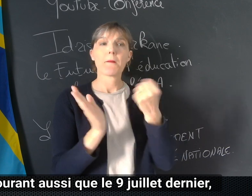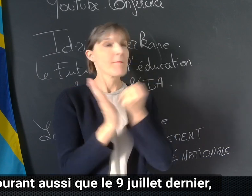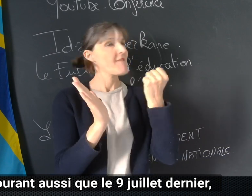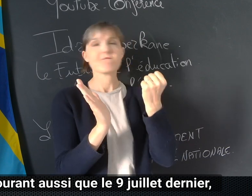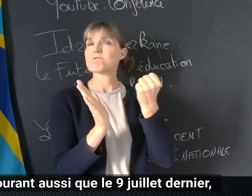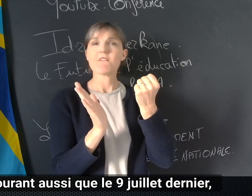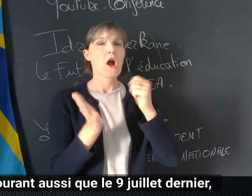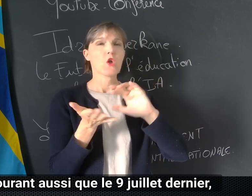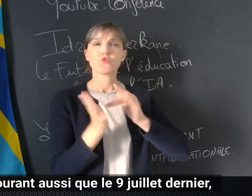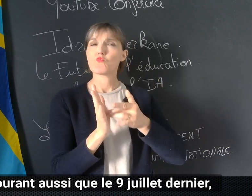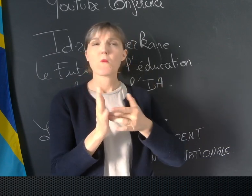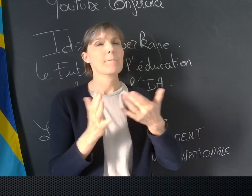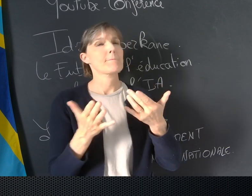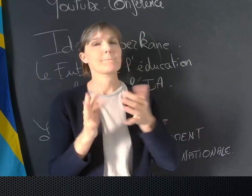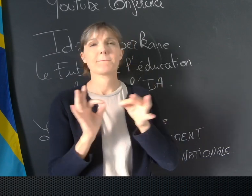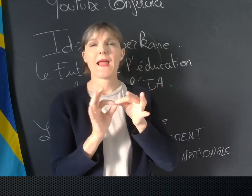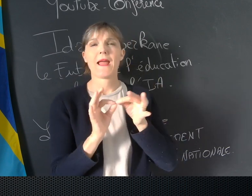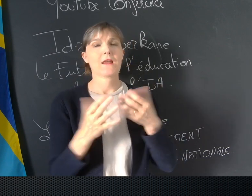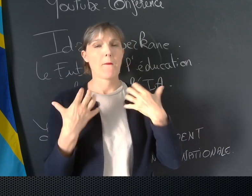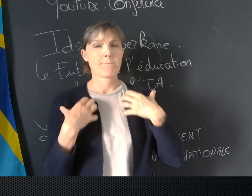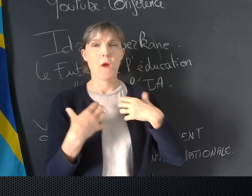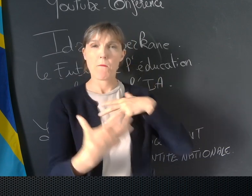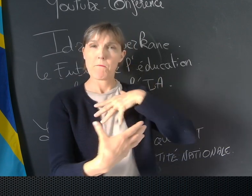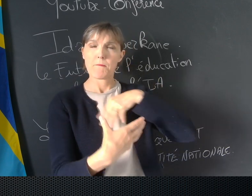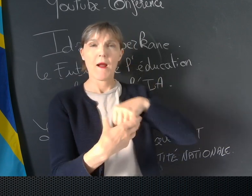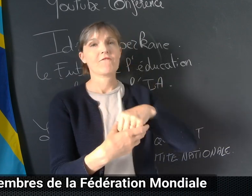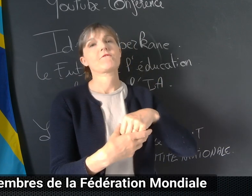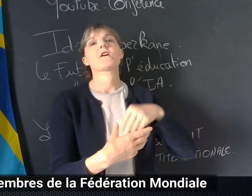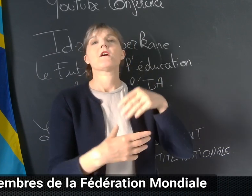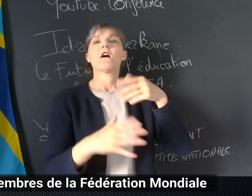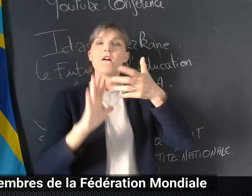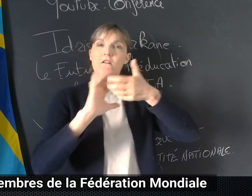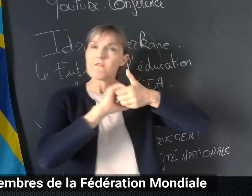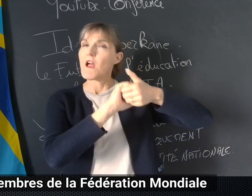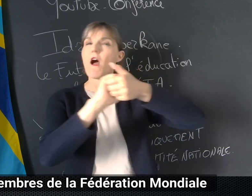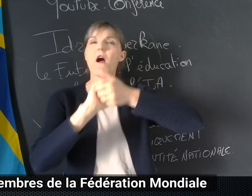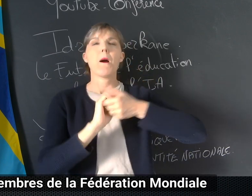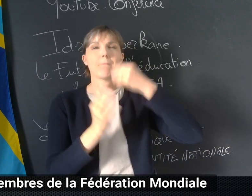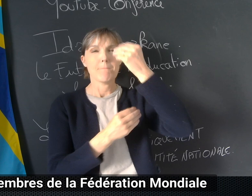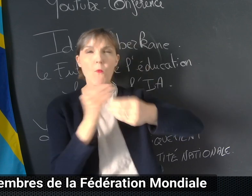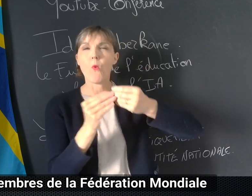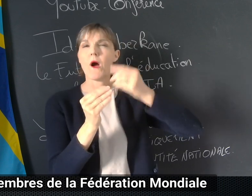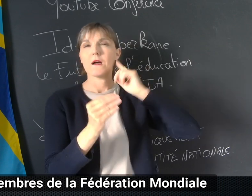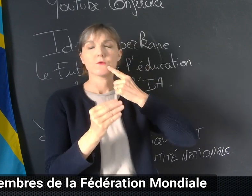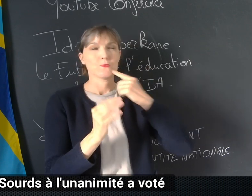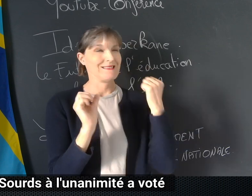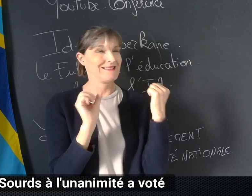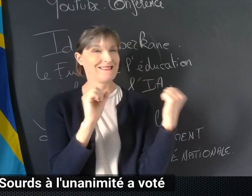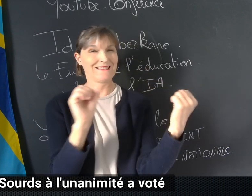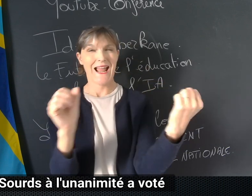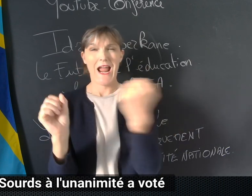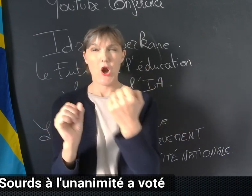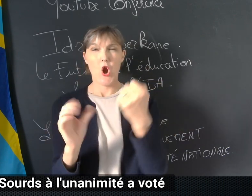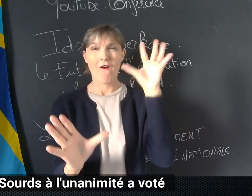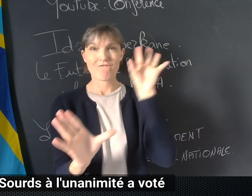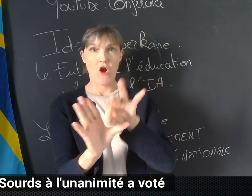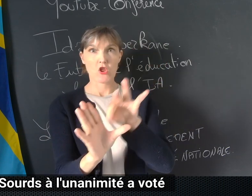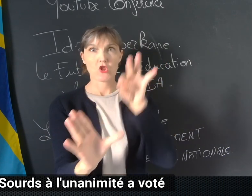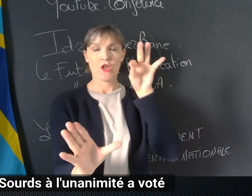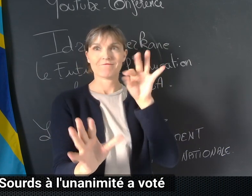le 9 juillet dernier, les pays membres de la Fédération mondiale des sourds à l'unanimité